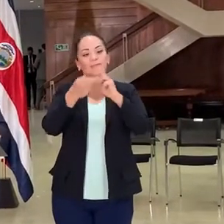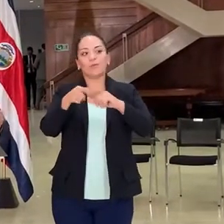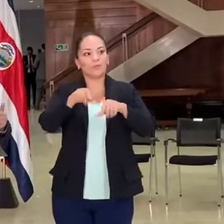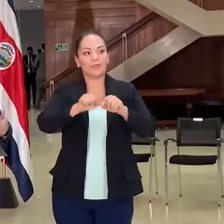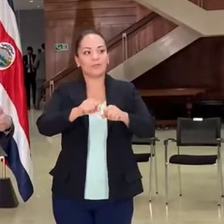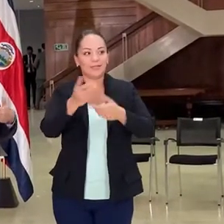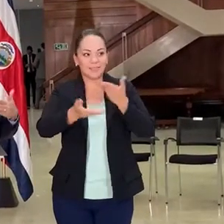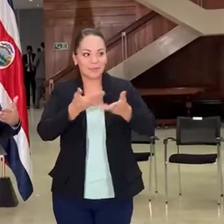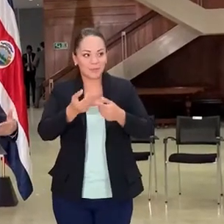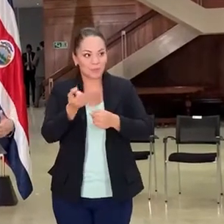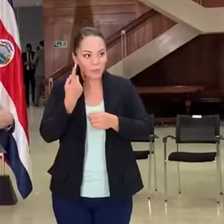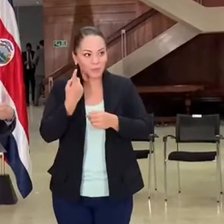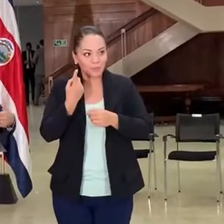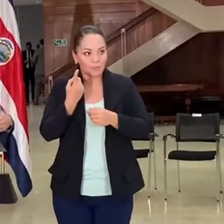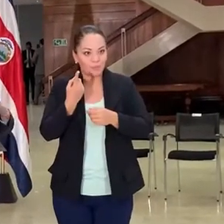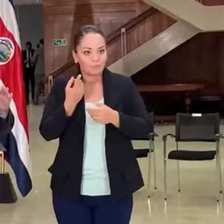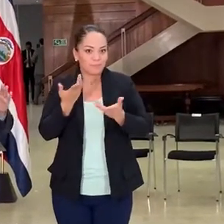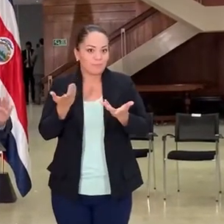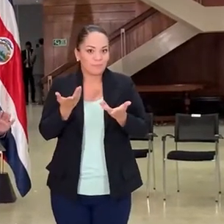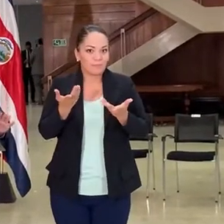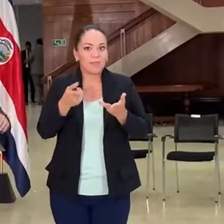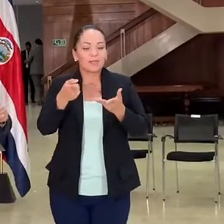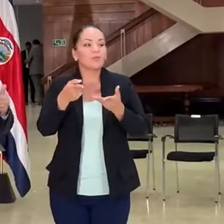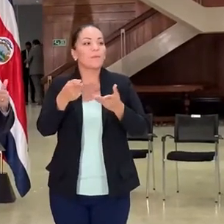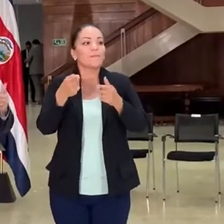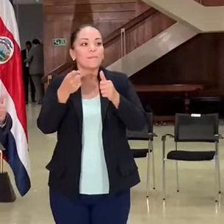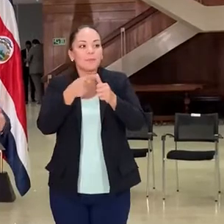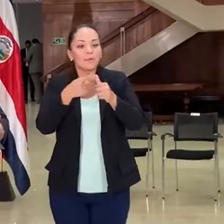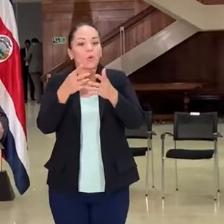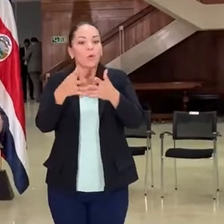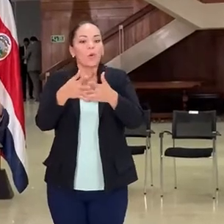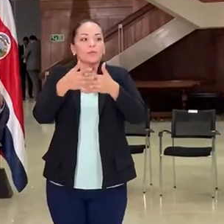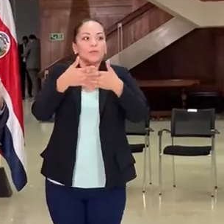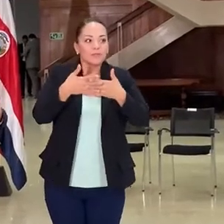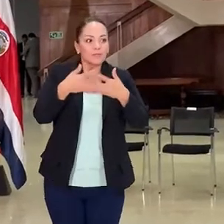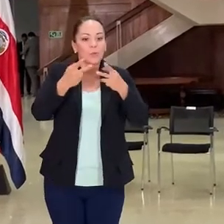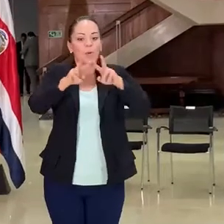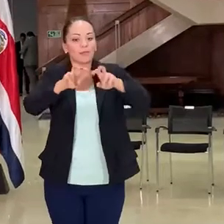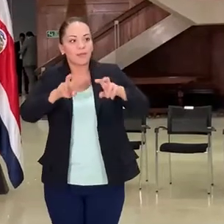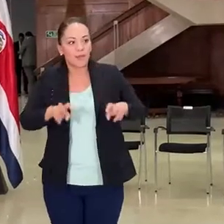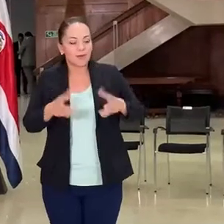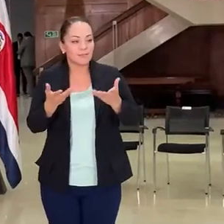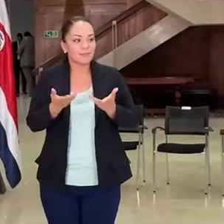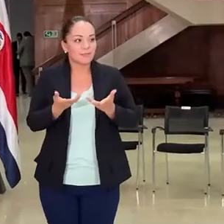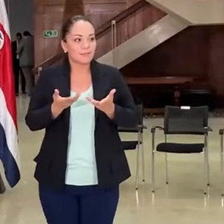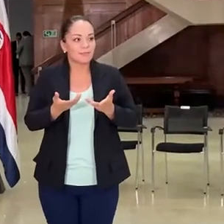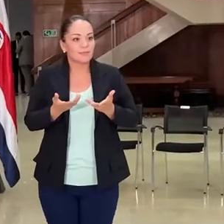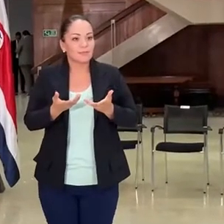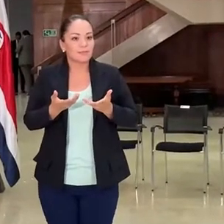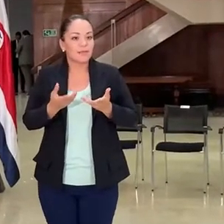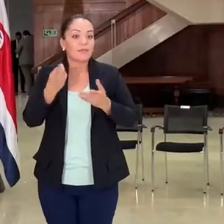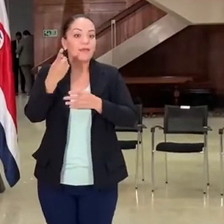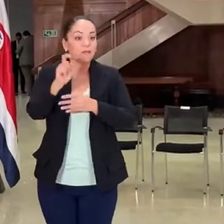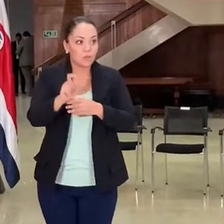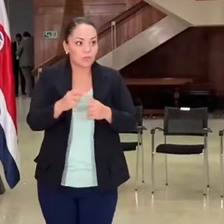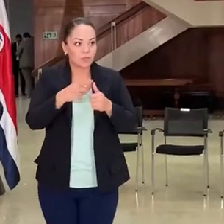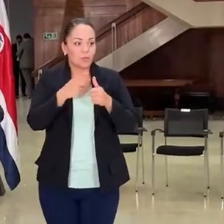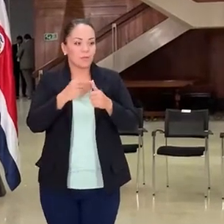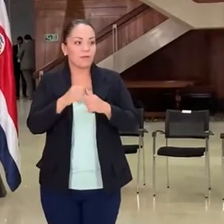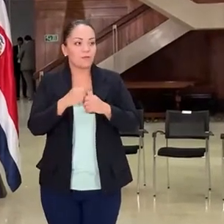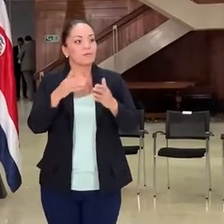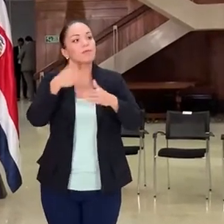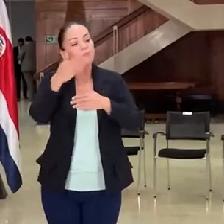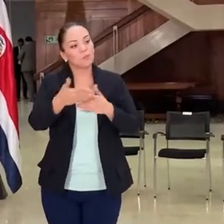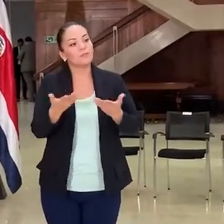ejercicios. En este momento, es un proceso de contención, de análisis tecnológico, y